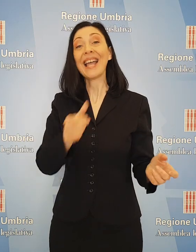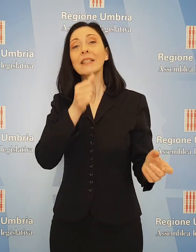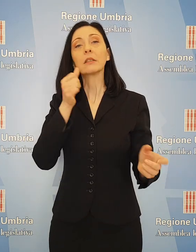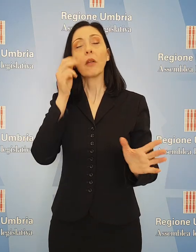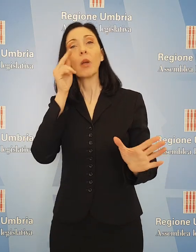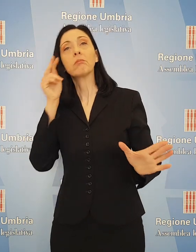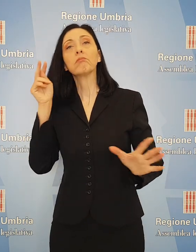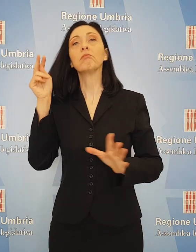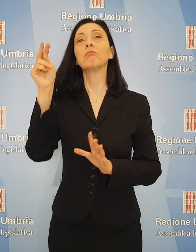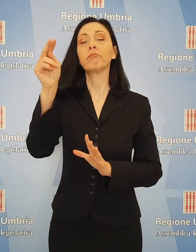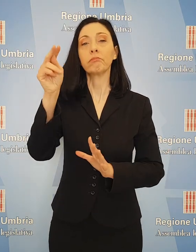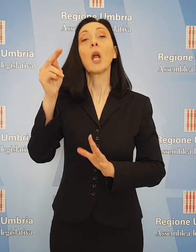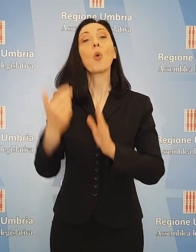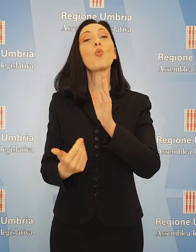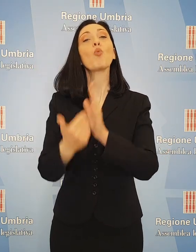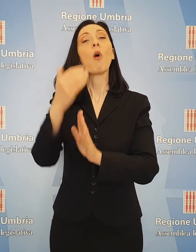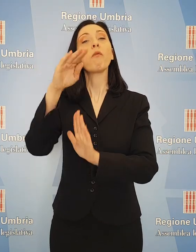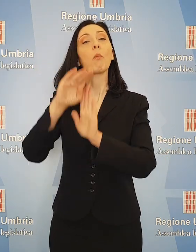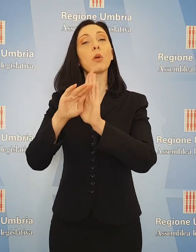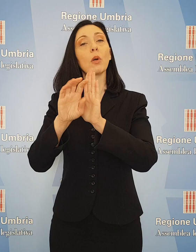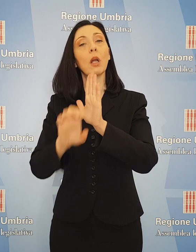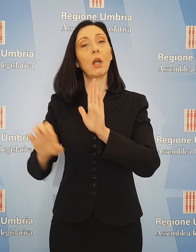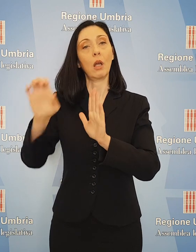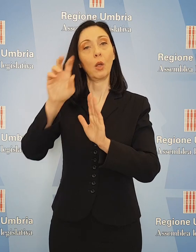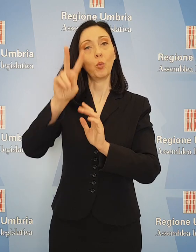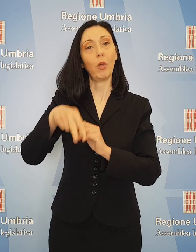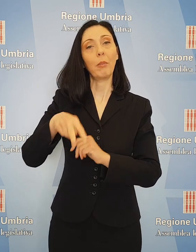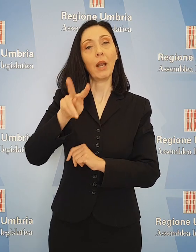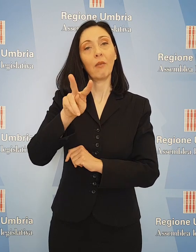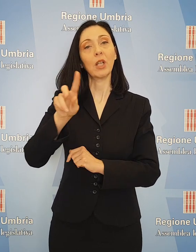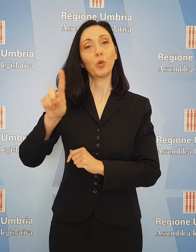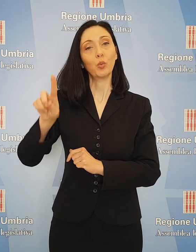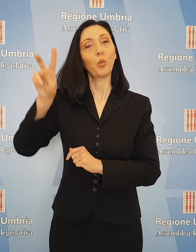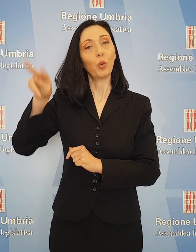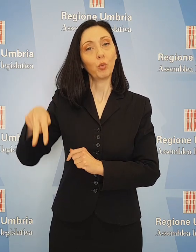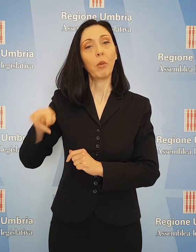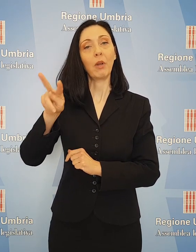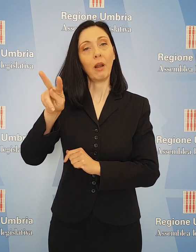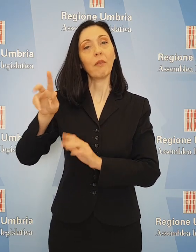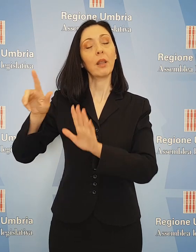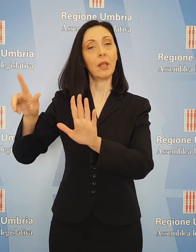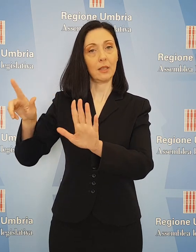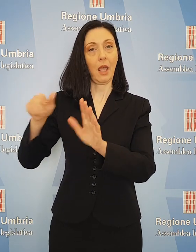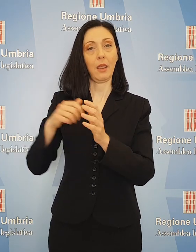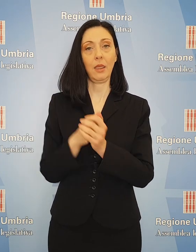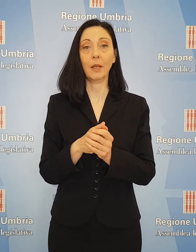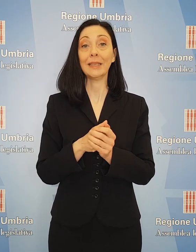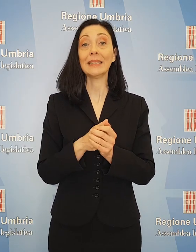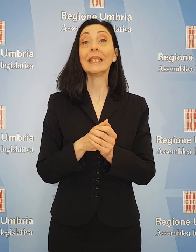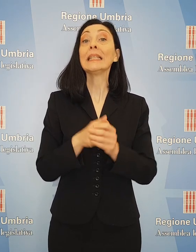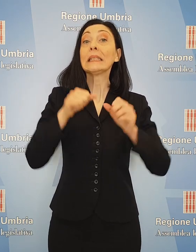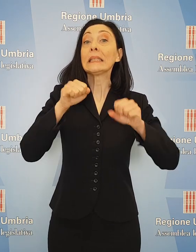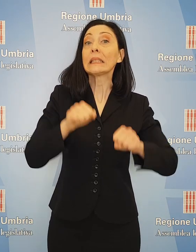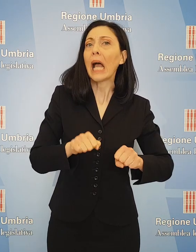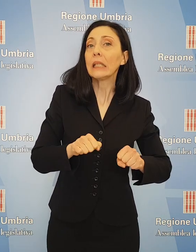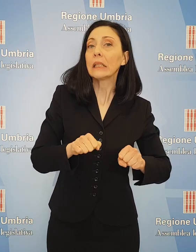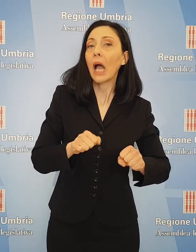prospettiva verso la nuova programmazione europea 2021-2027. Le decisioni in campo sanitario hanno